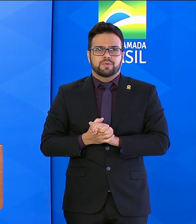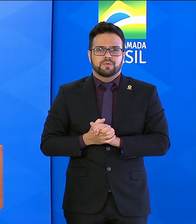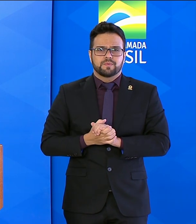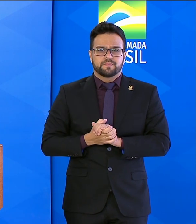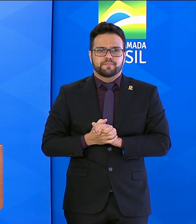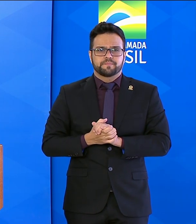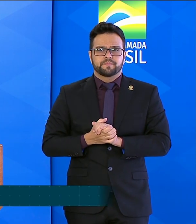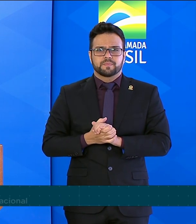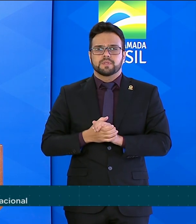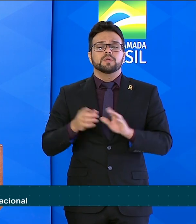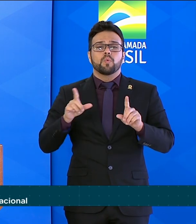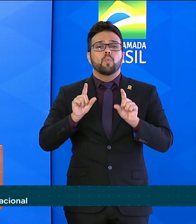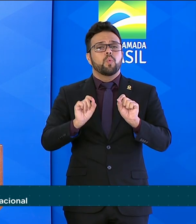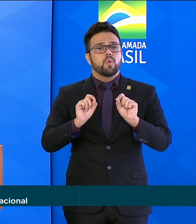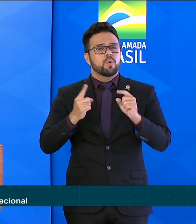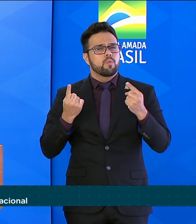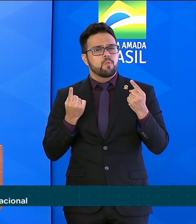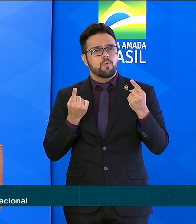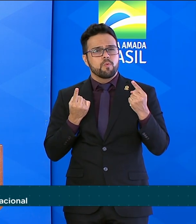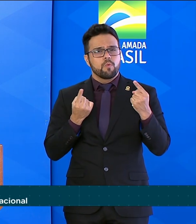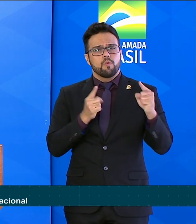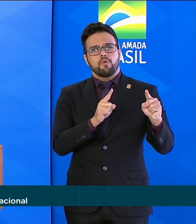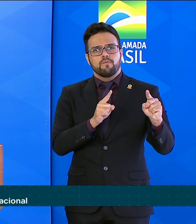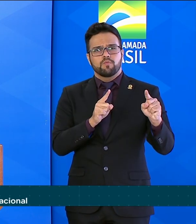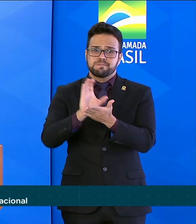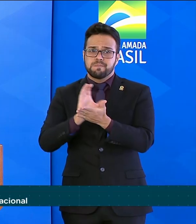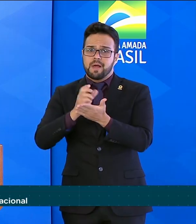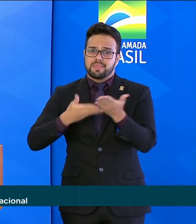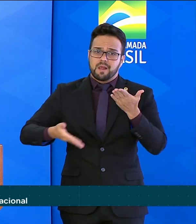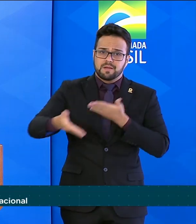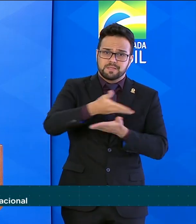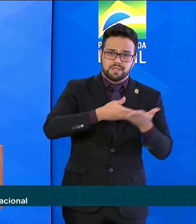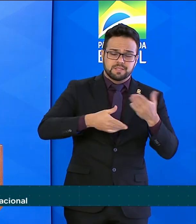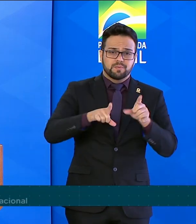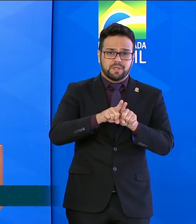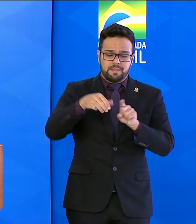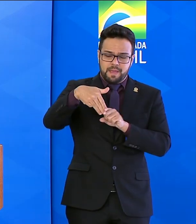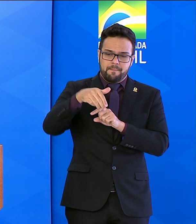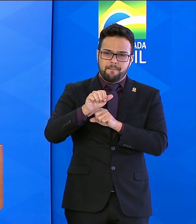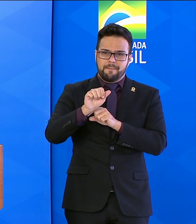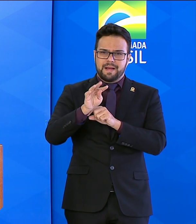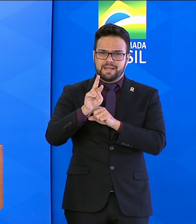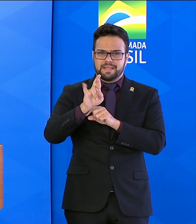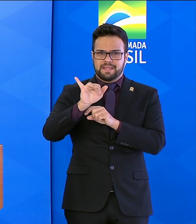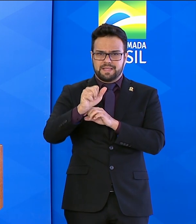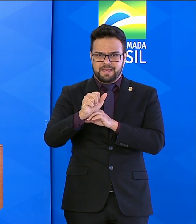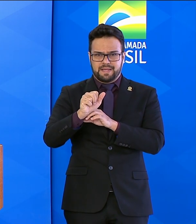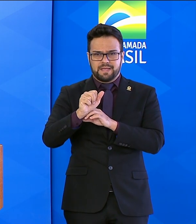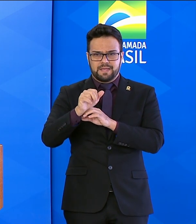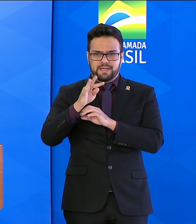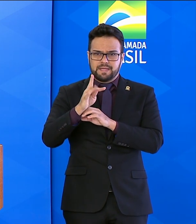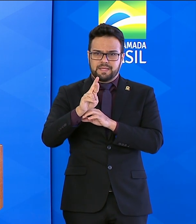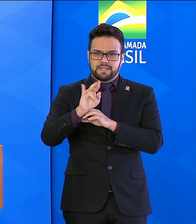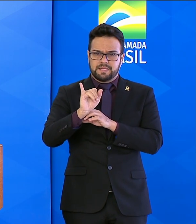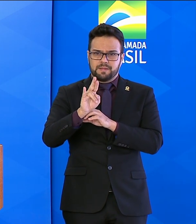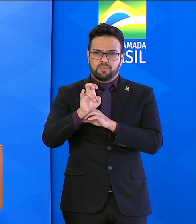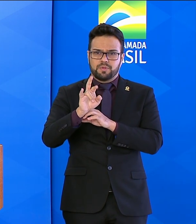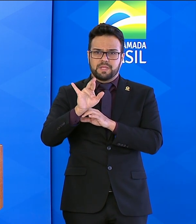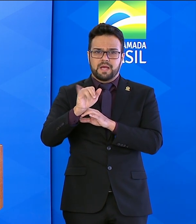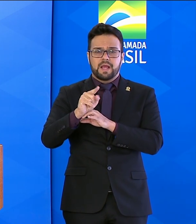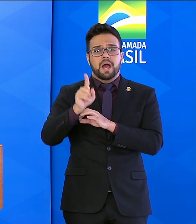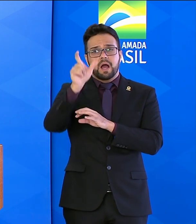de confronto para uma relação de cooperação. Em certas circunstâncias, a Fazenda e o contribuinte